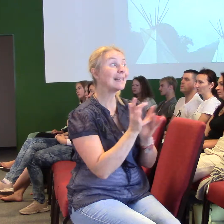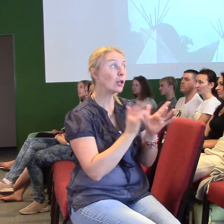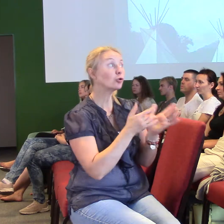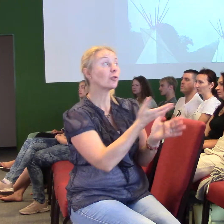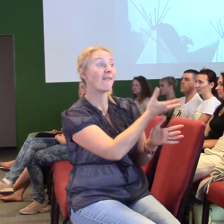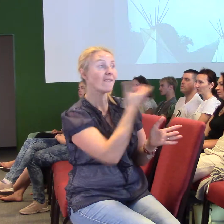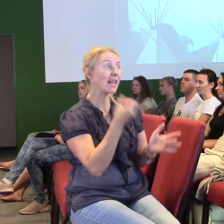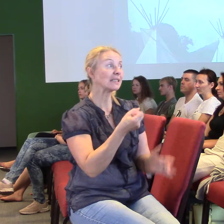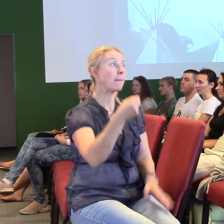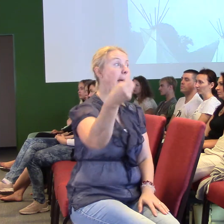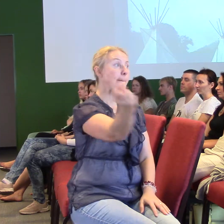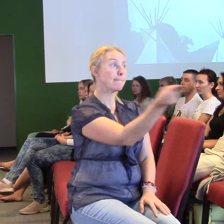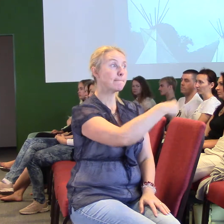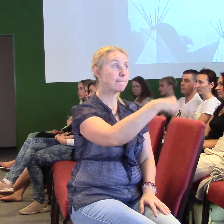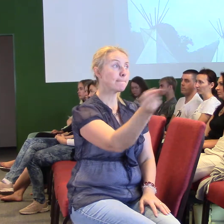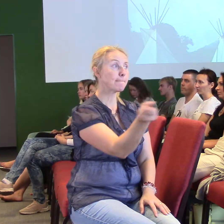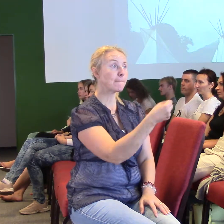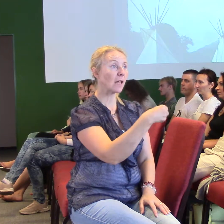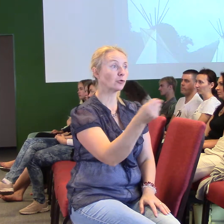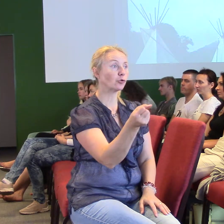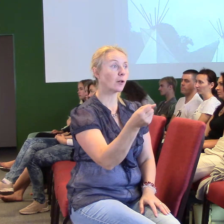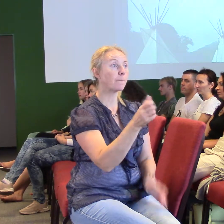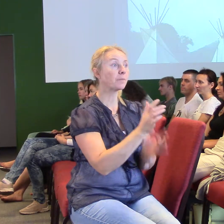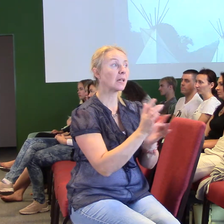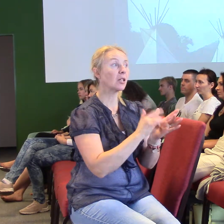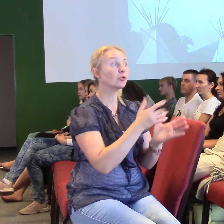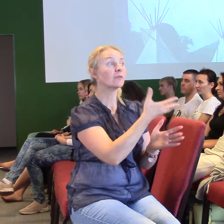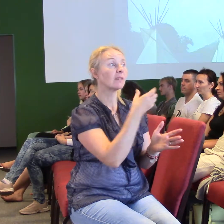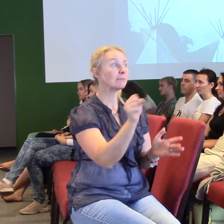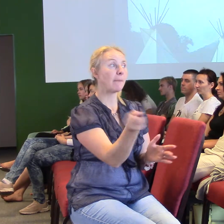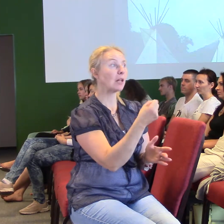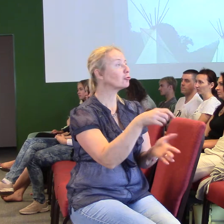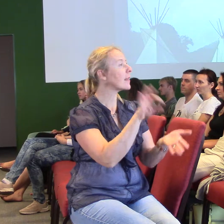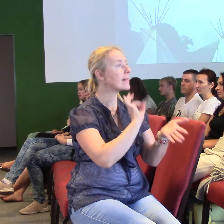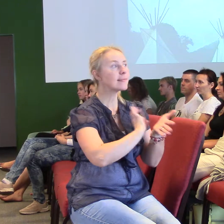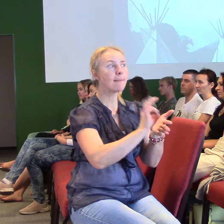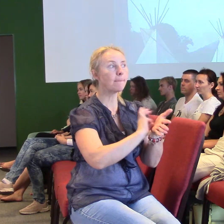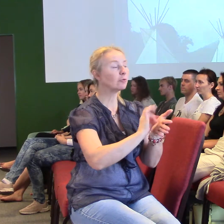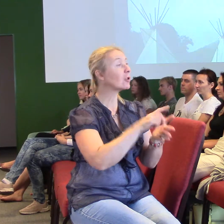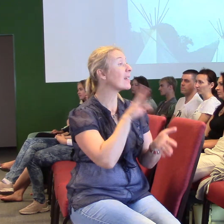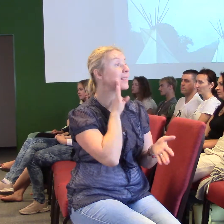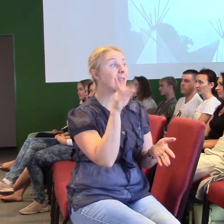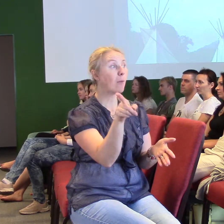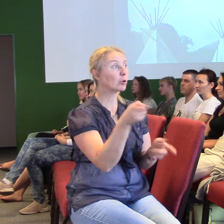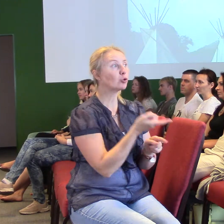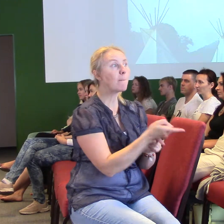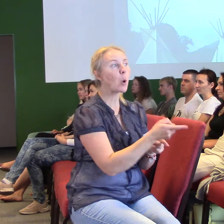ne, je psáno, nebudeš pokoušet svého Boha.